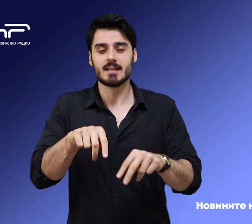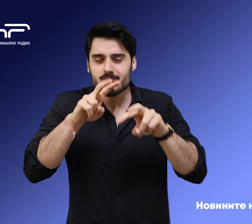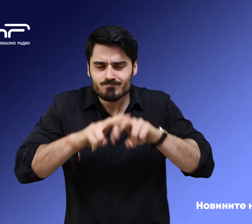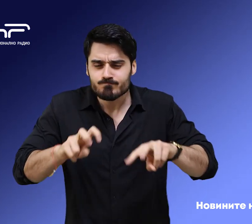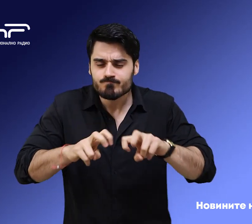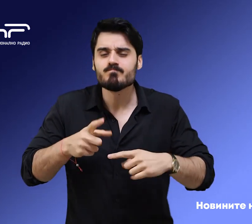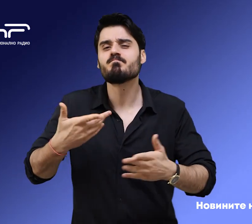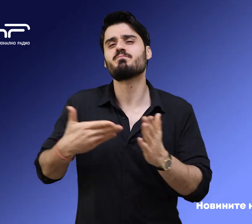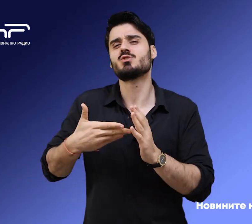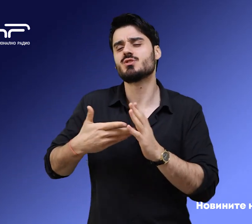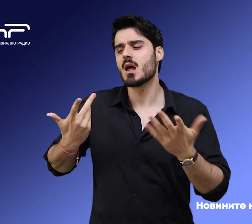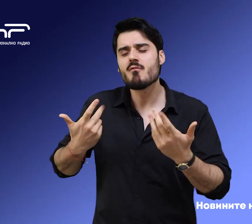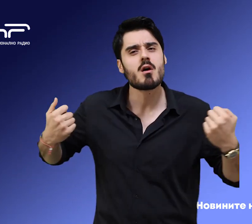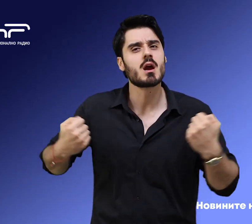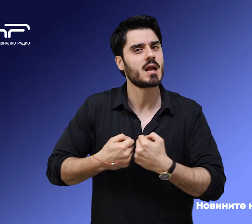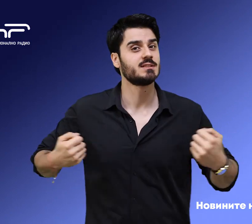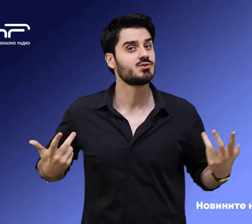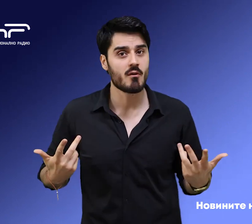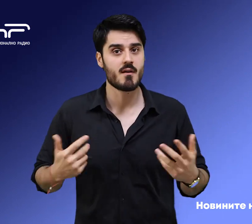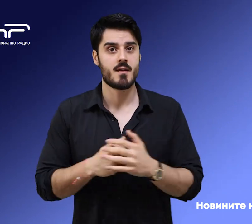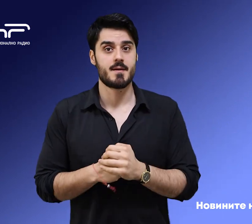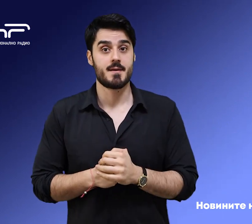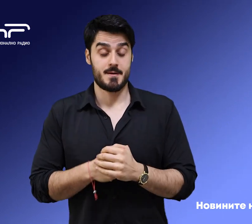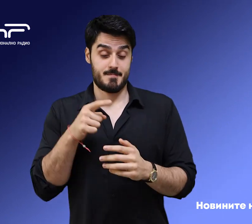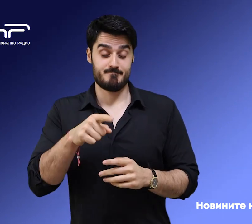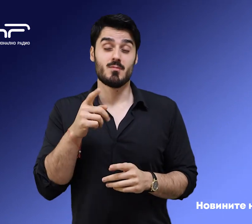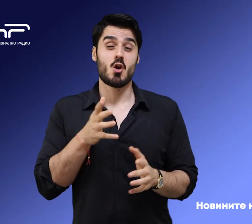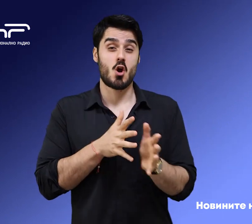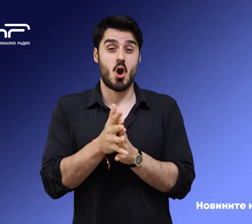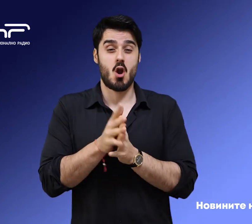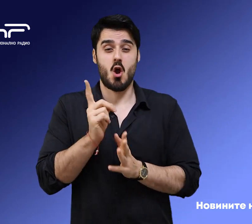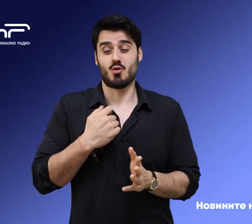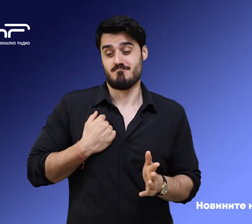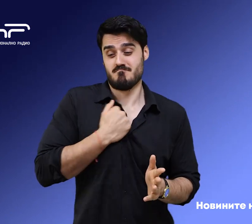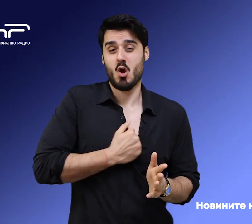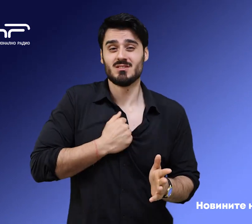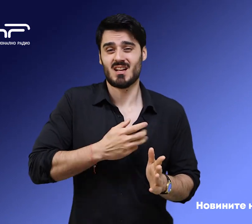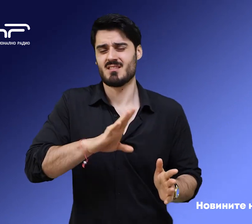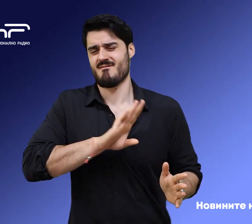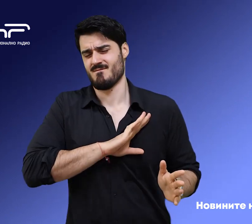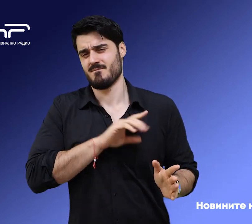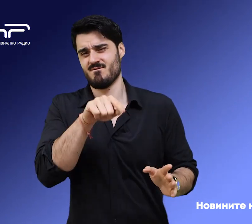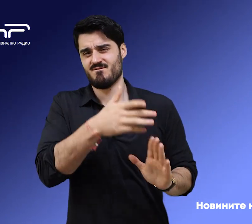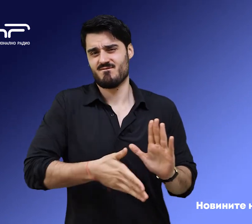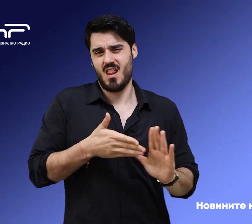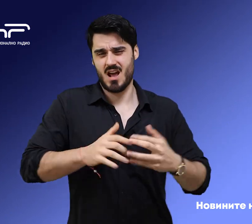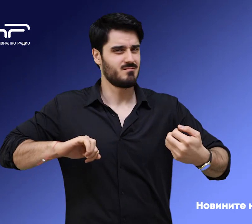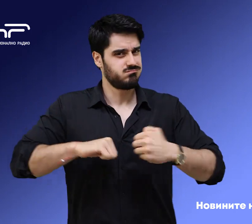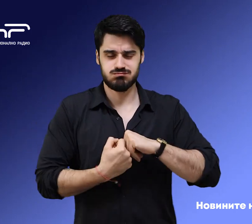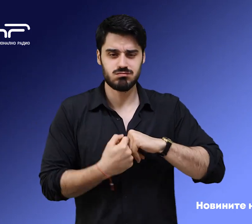за катастрофата от Гърция Катя Пеева. Сред пострадалите от пътническия влак, който се сблъска с товарна композиция, има и